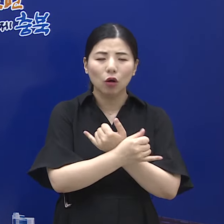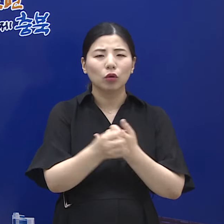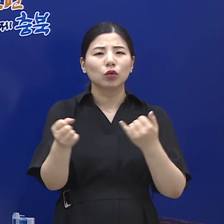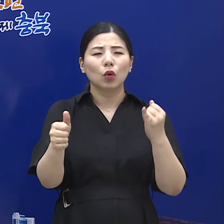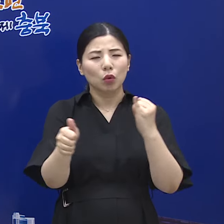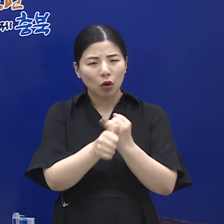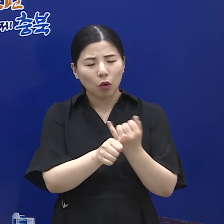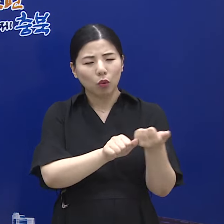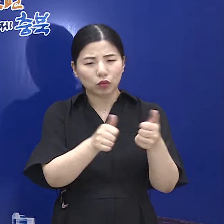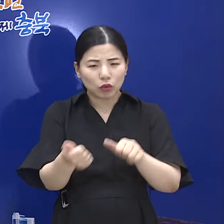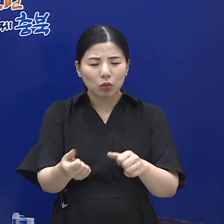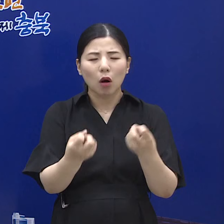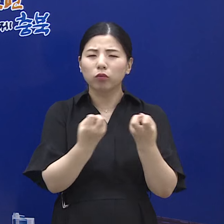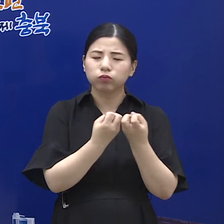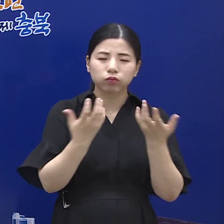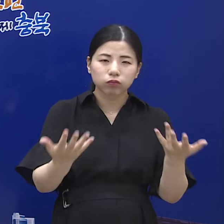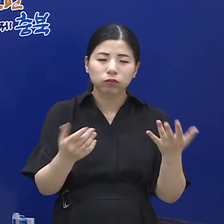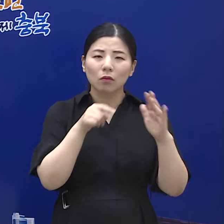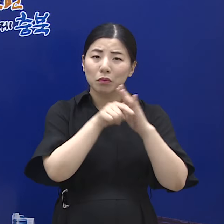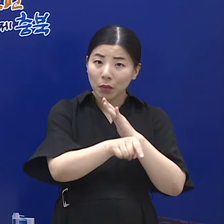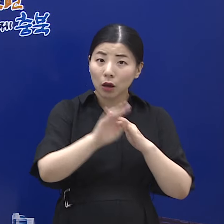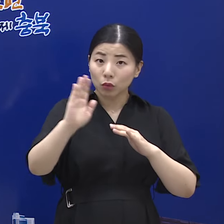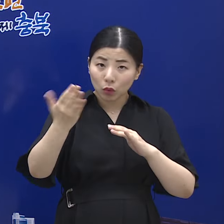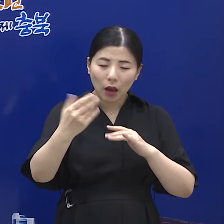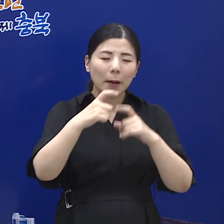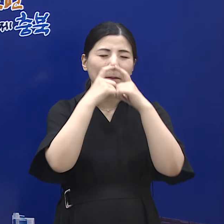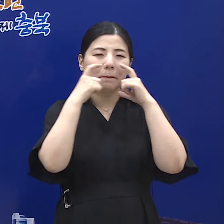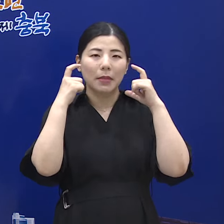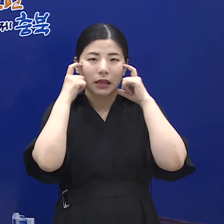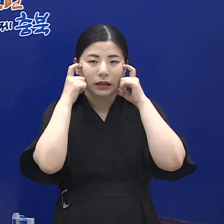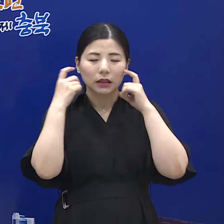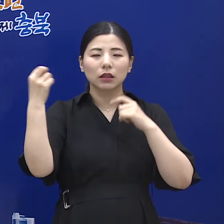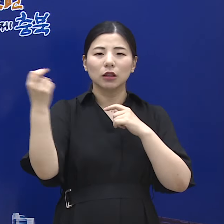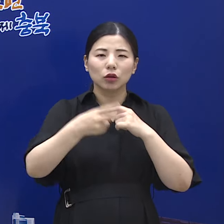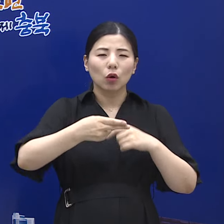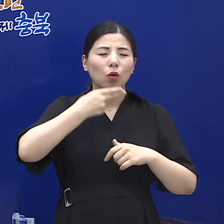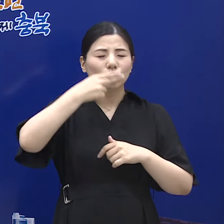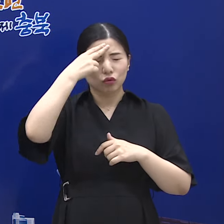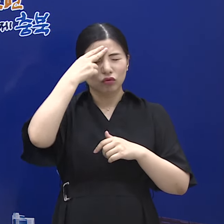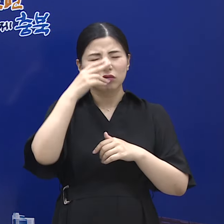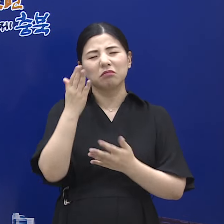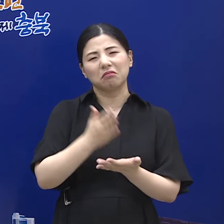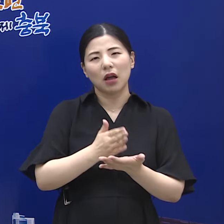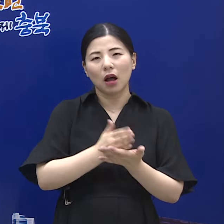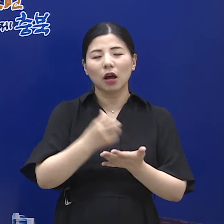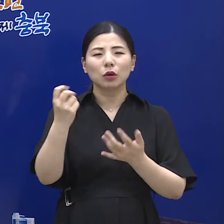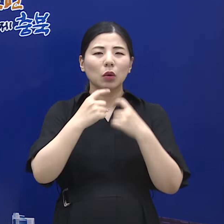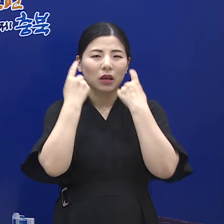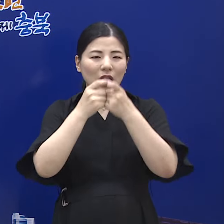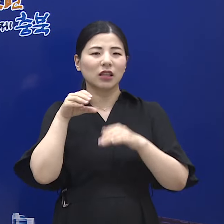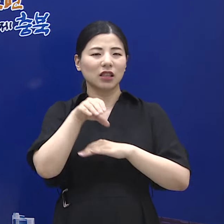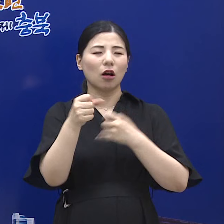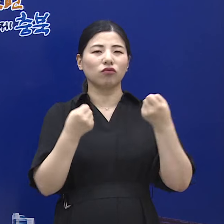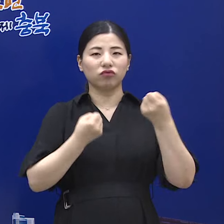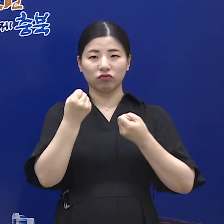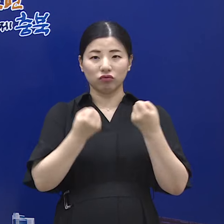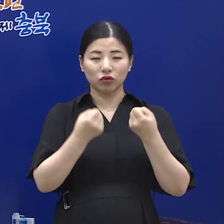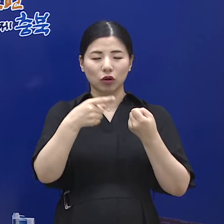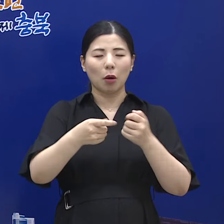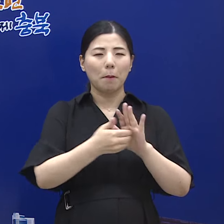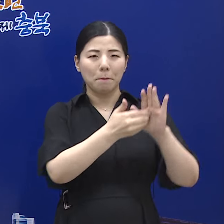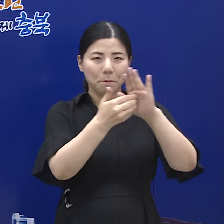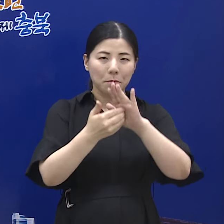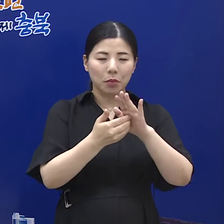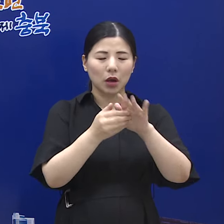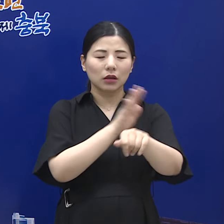불가피한 방문 또는 초청 시에는 마스크 착용, 음주 자제, 개인 차량 이동 등 방역 수칙을